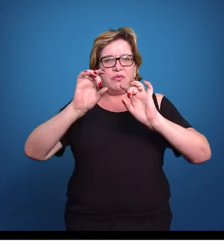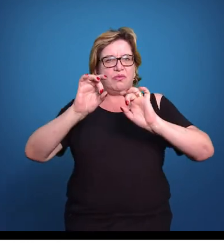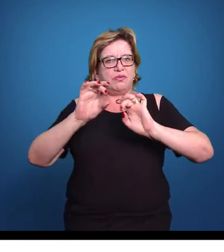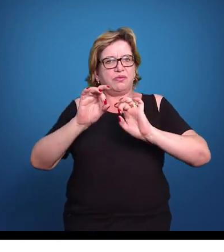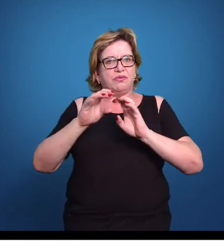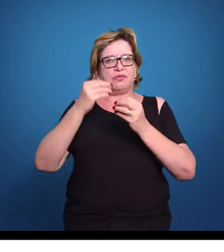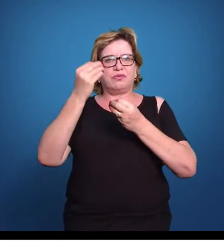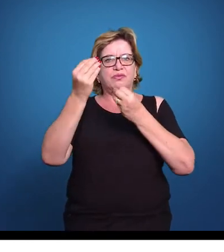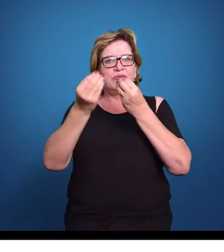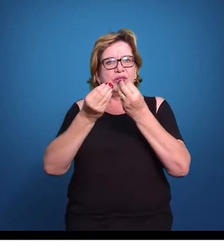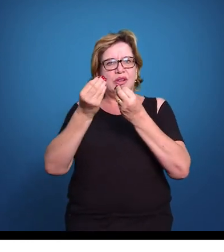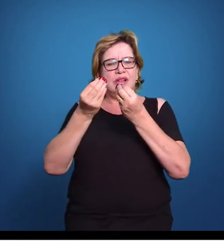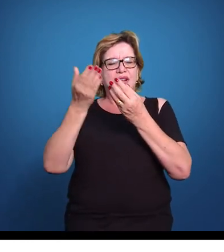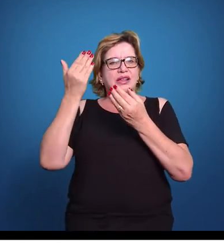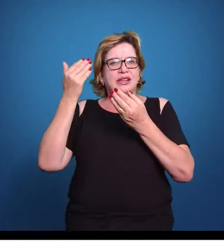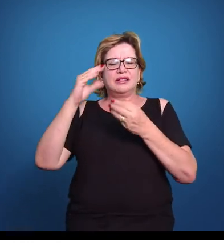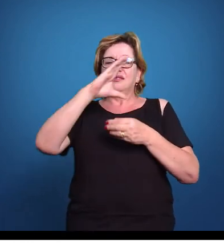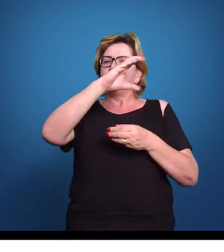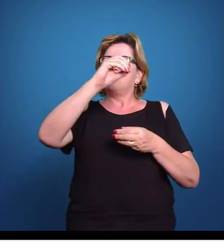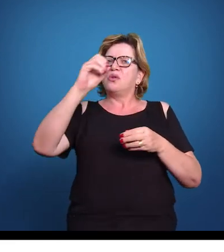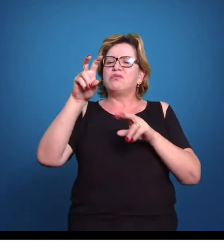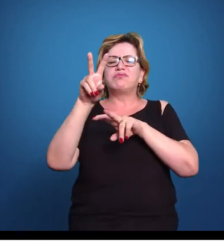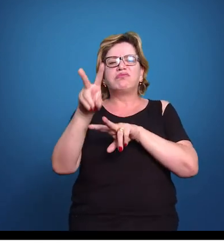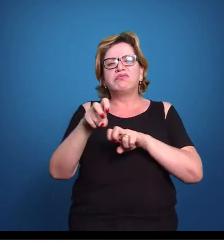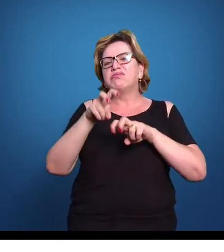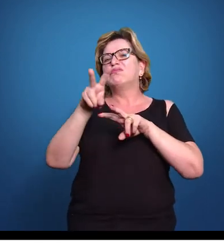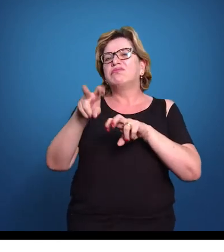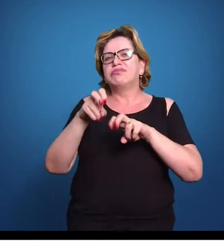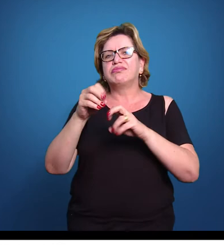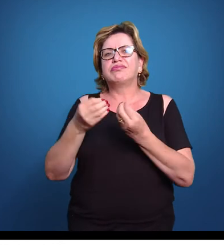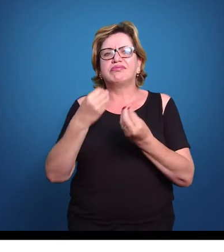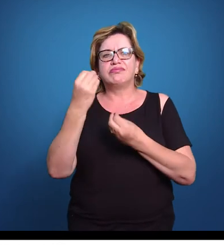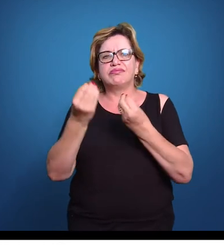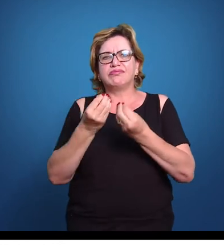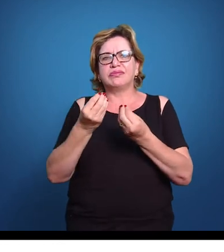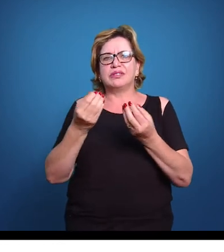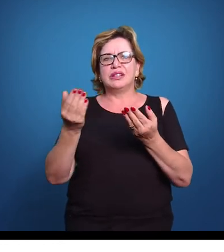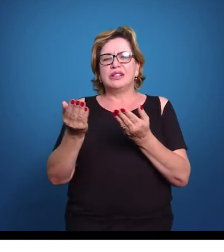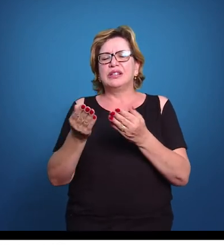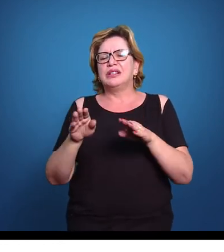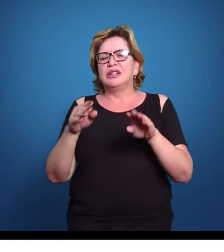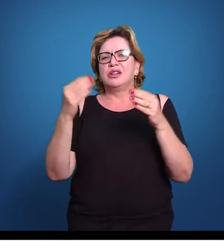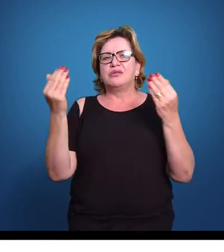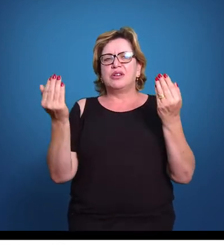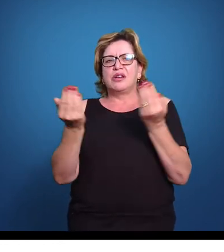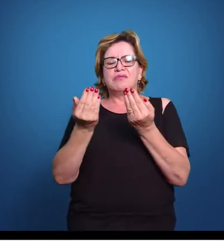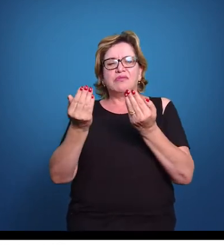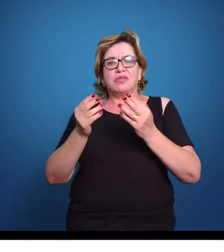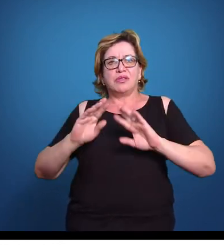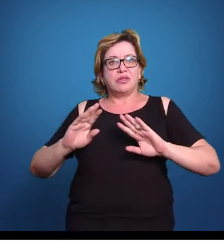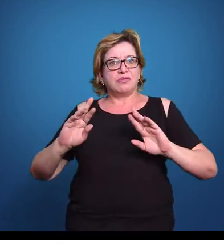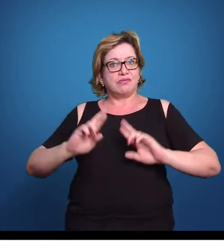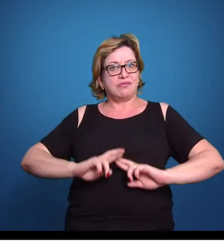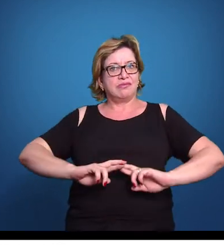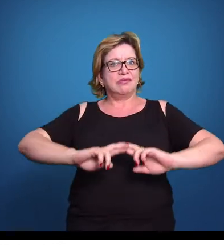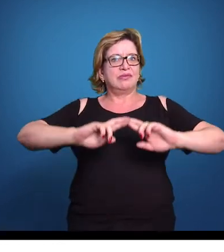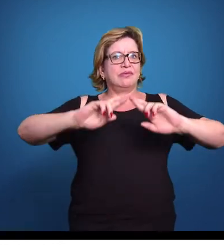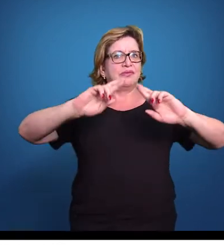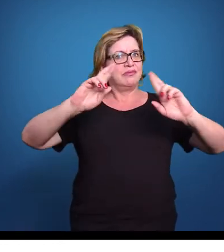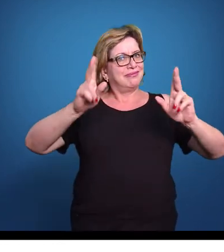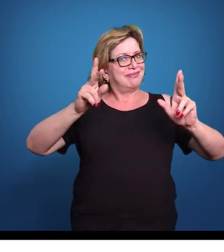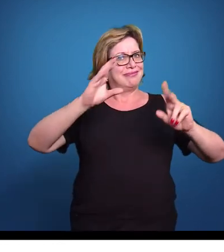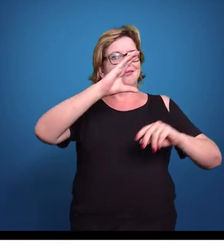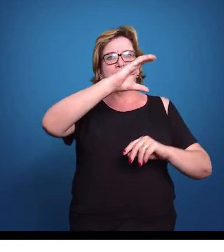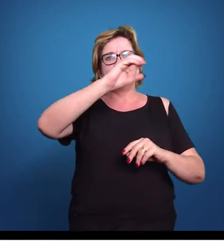cooperativismo agropecuário, agrícola e agropecuário. Hoje o cooperativismo veio